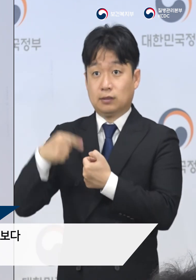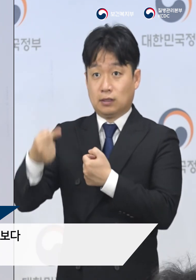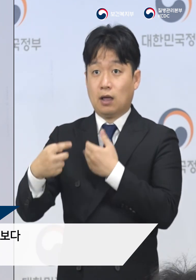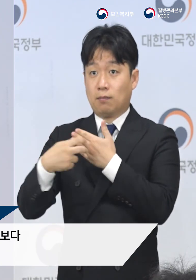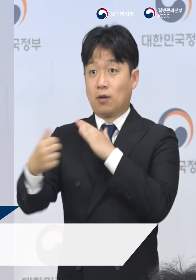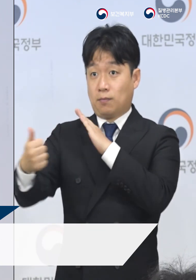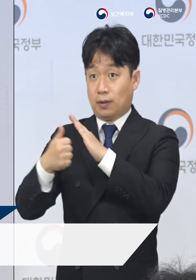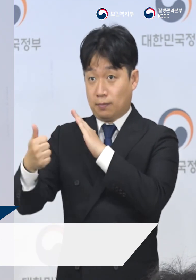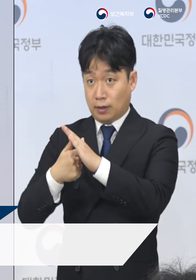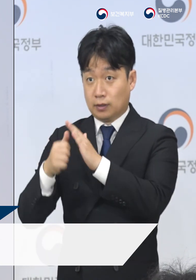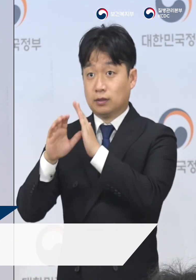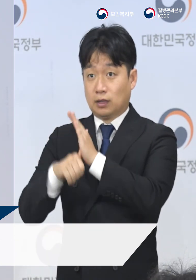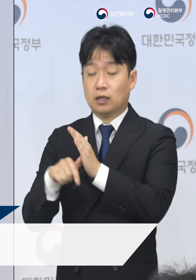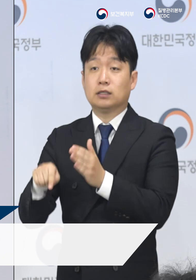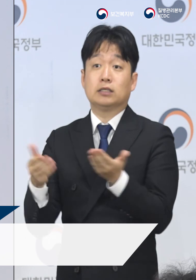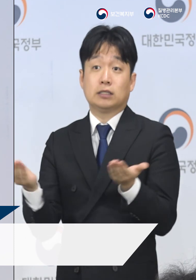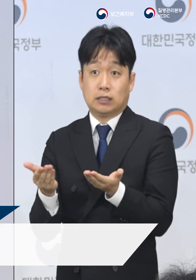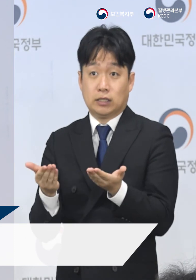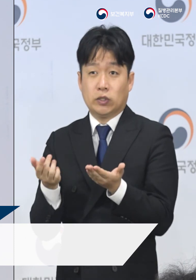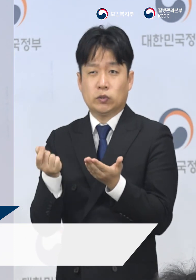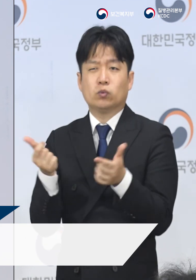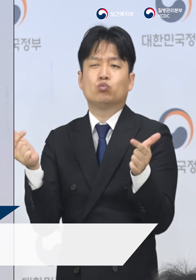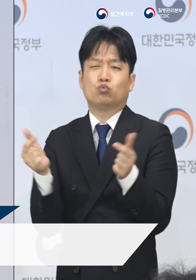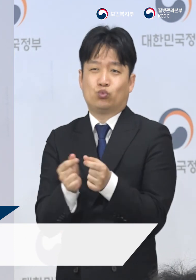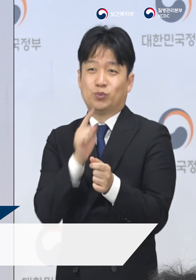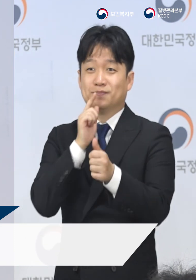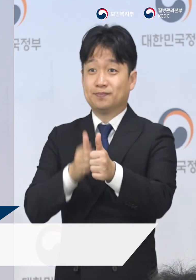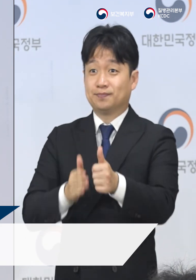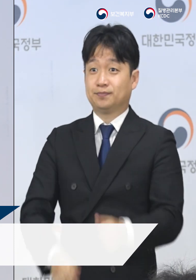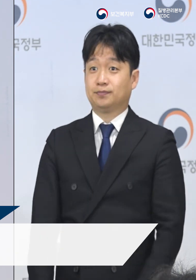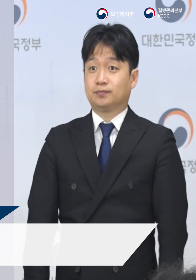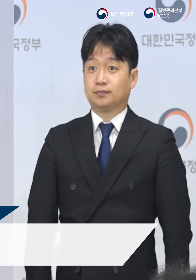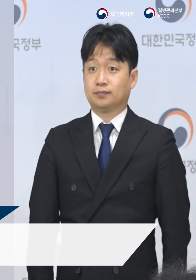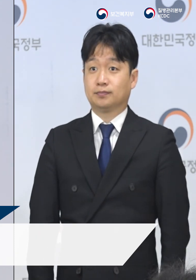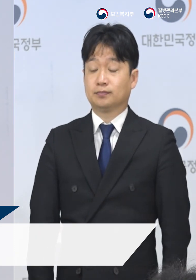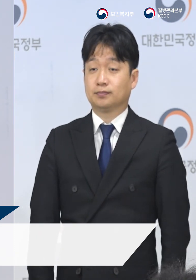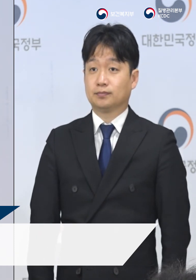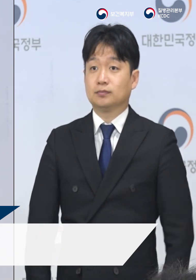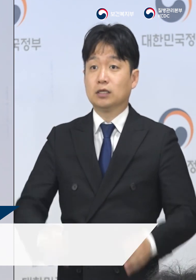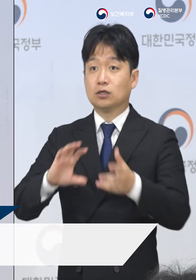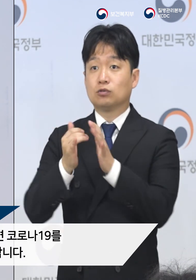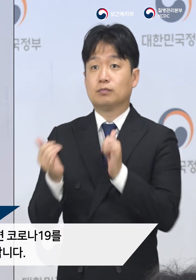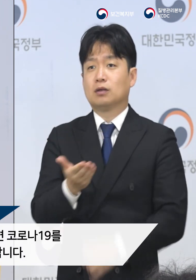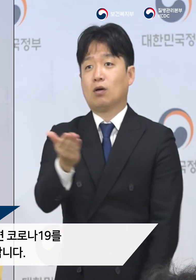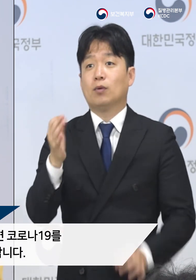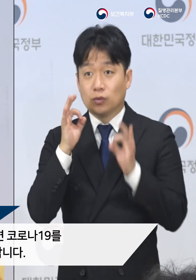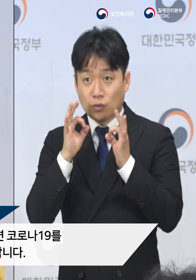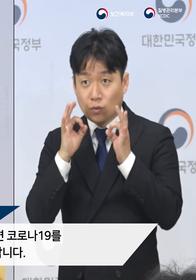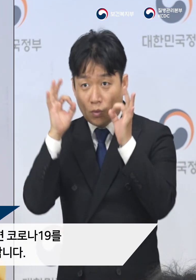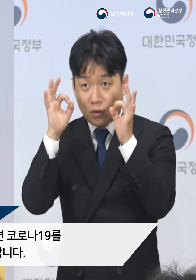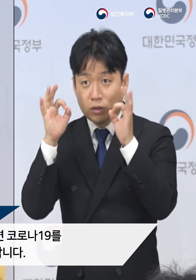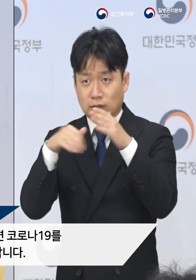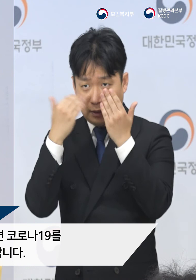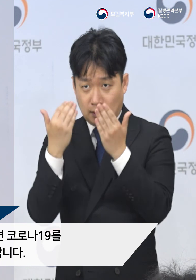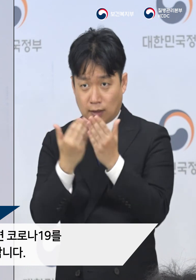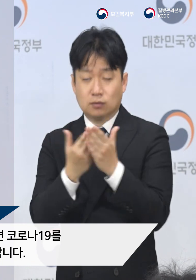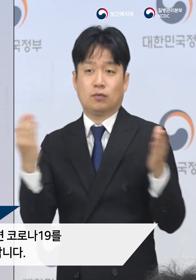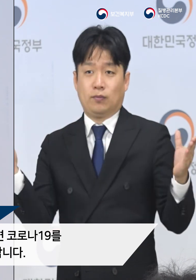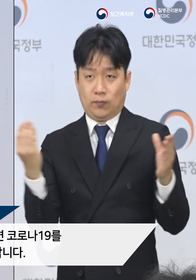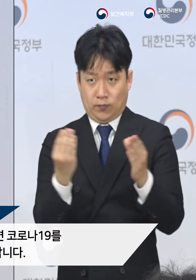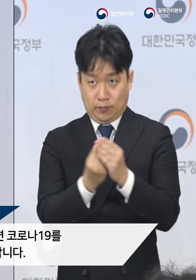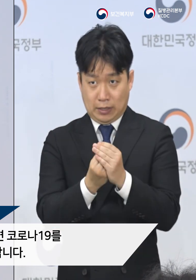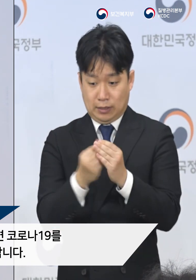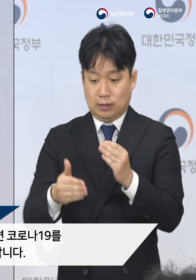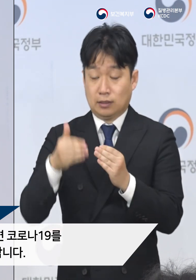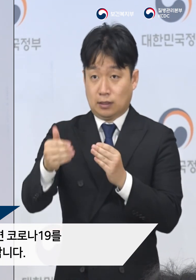주시고 병문안 등 병원을 방문하는 일은 최소화해 주십시오. 이러한 국민 여러분의 노력이 하나하나